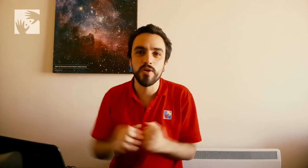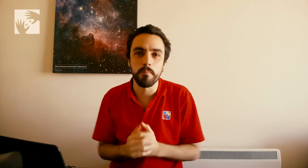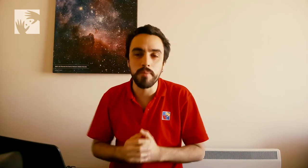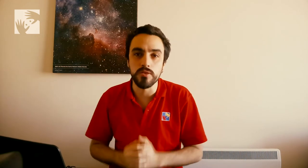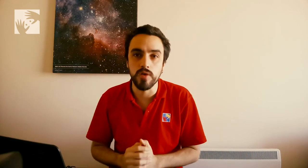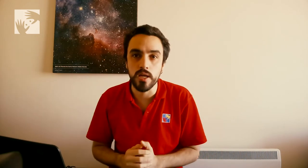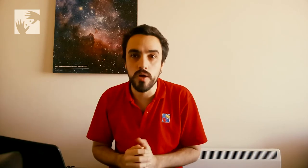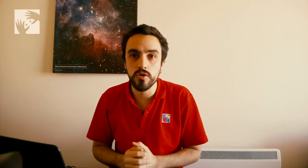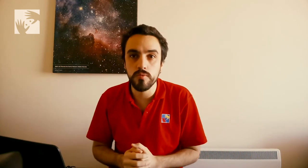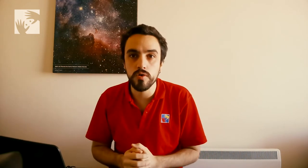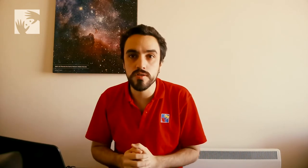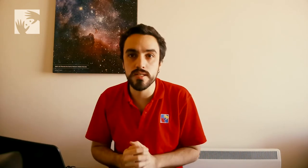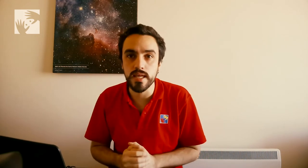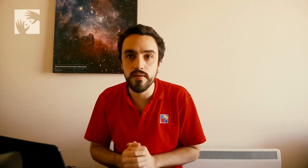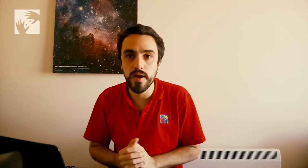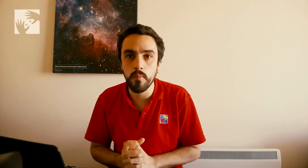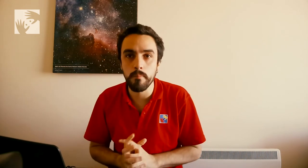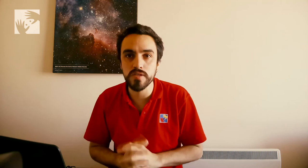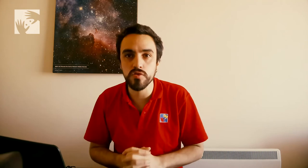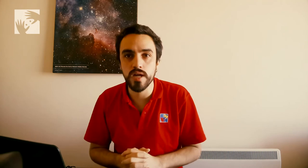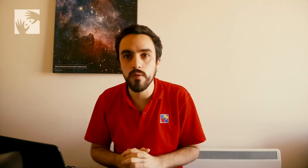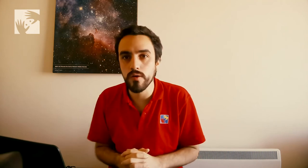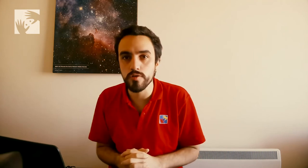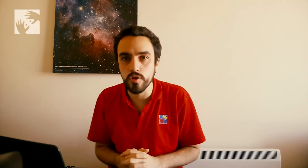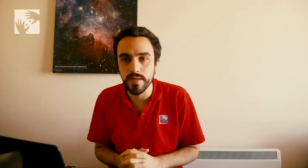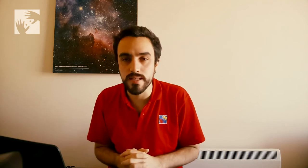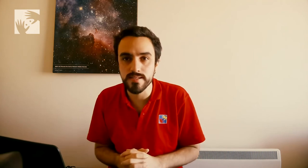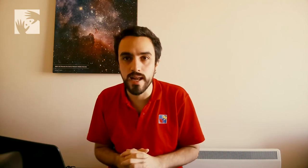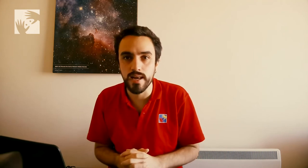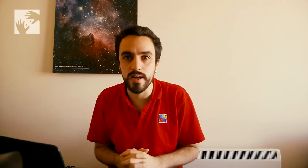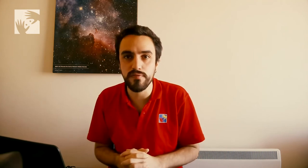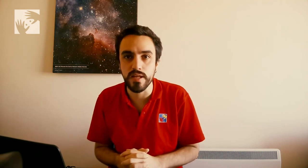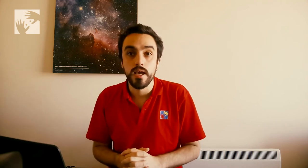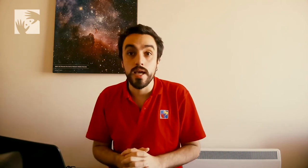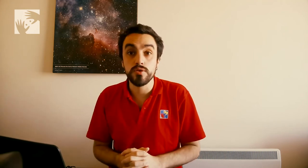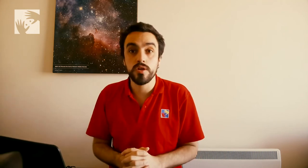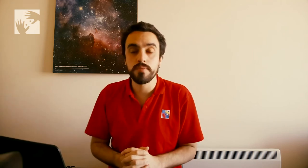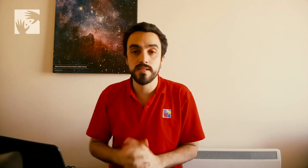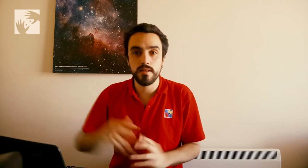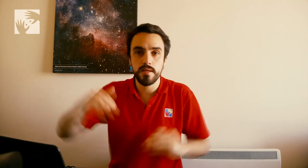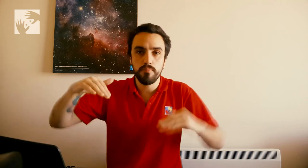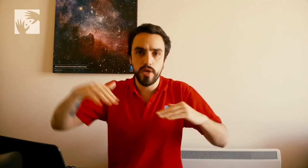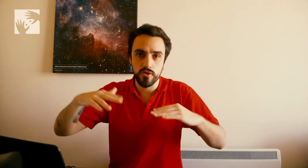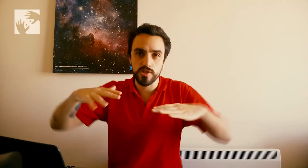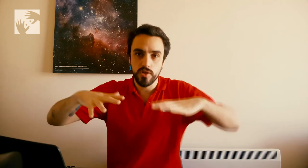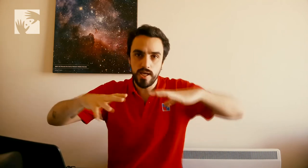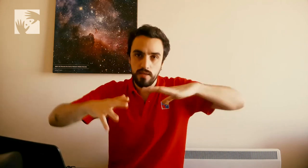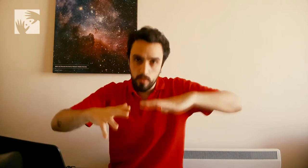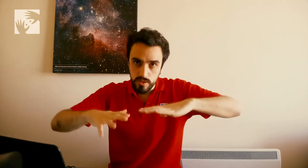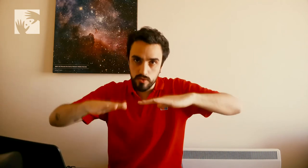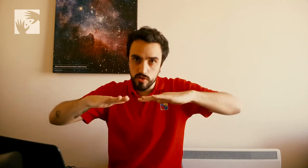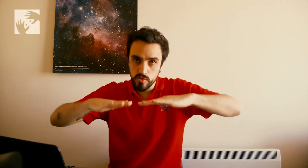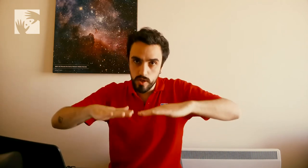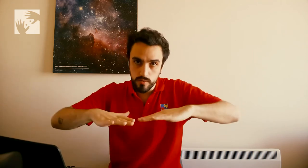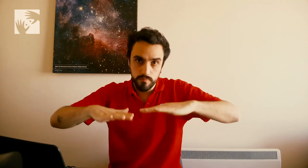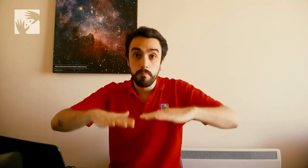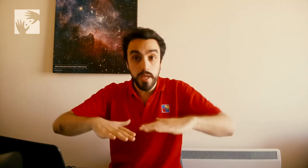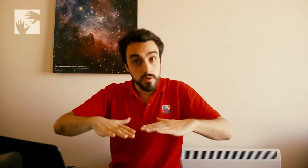rompiendo, al igual como se te quiebra un vaso con agua cuando lo metes al refri. Esto con el pasar del tiempo erosiona y va hundiendo el suelo, pero